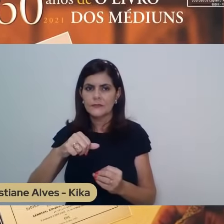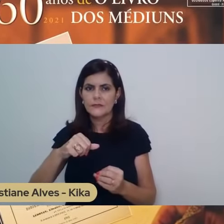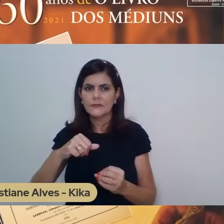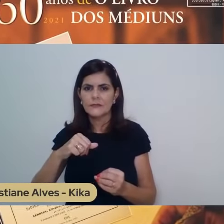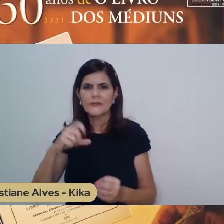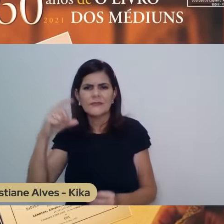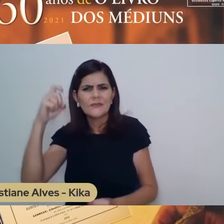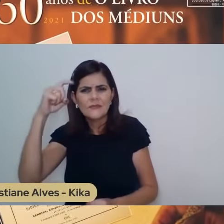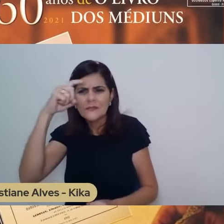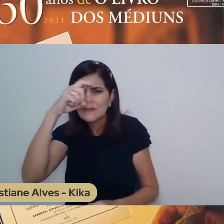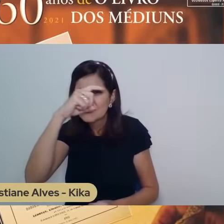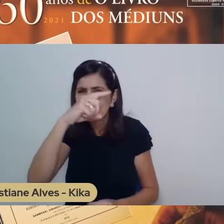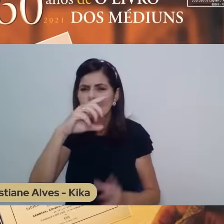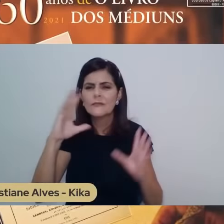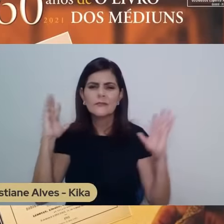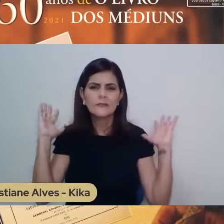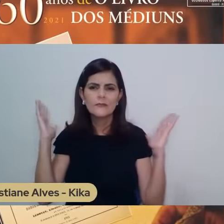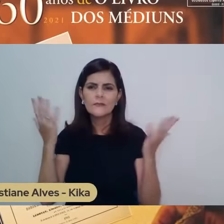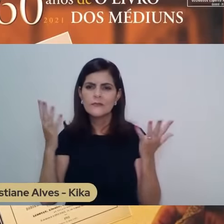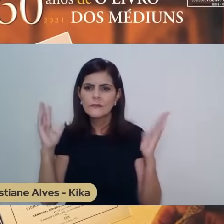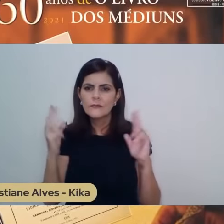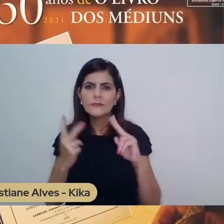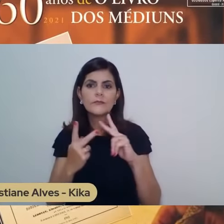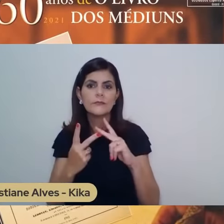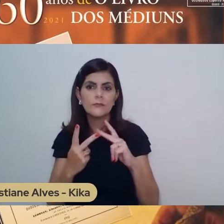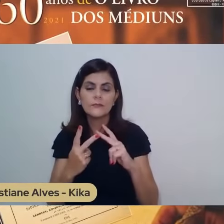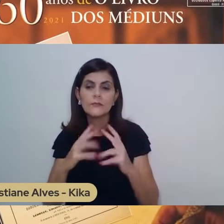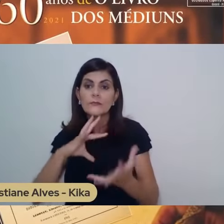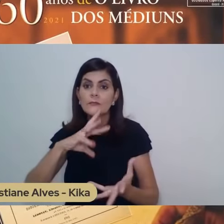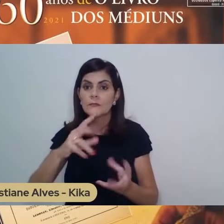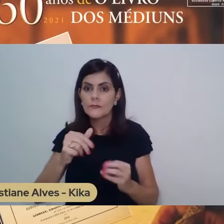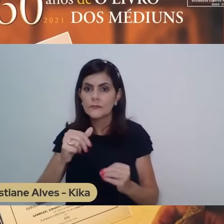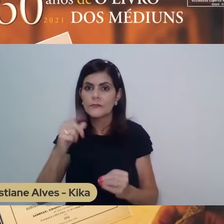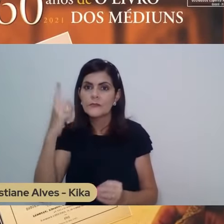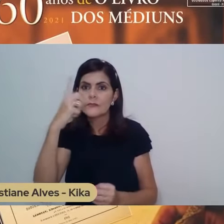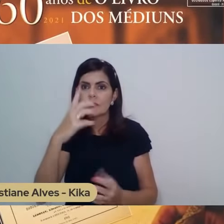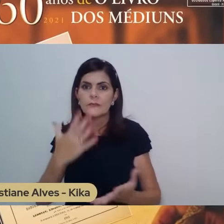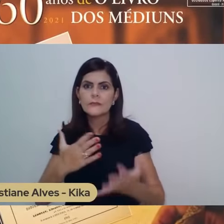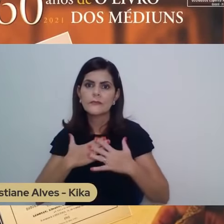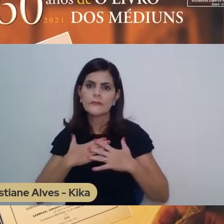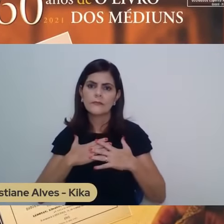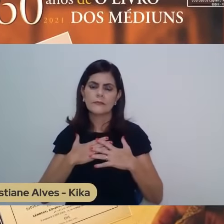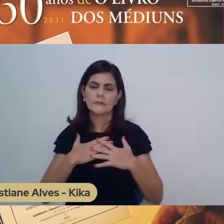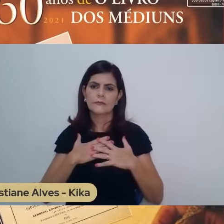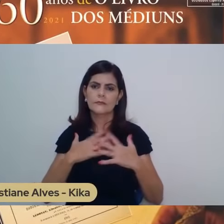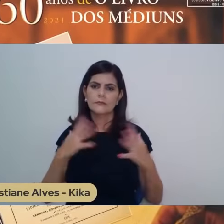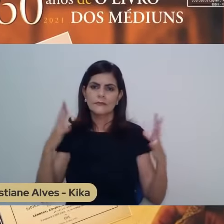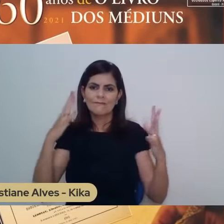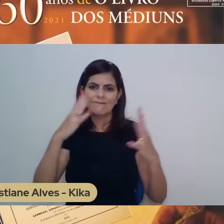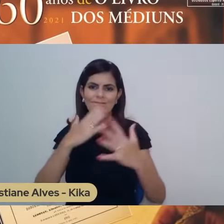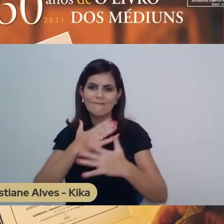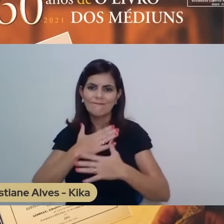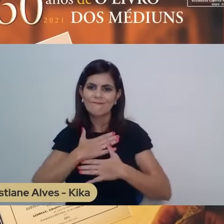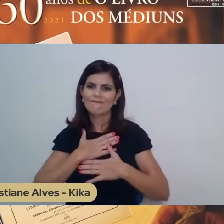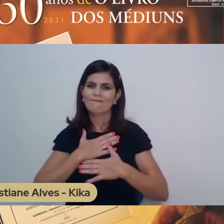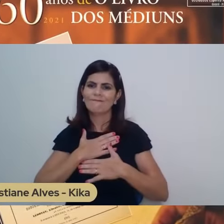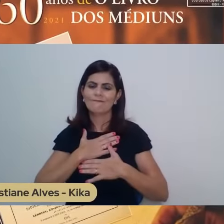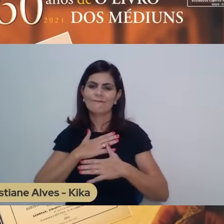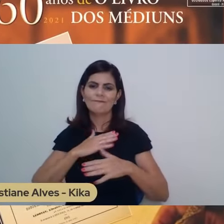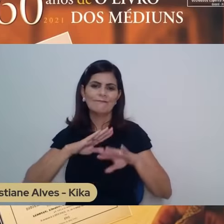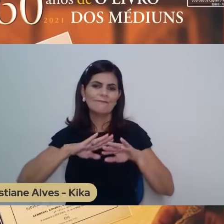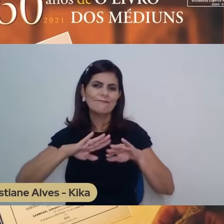as dificuldades que nos cercam, ou o mundo nos vence, nos sufoca, nos abafa, nos molda ainda